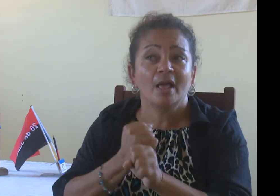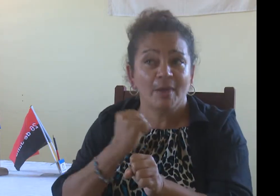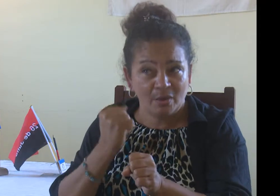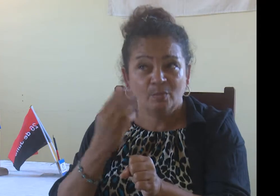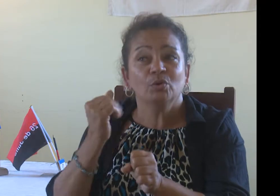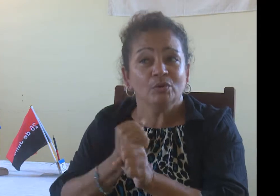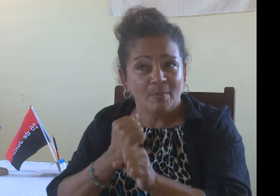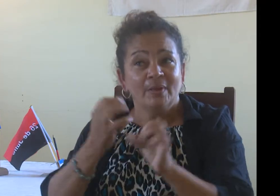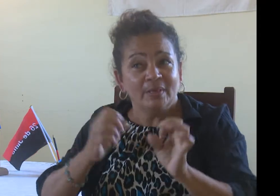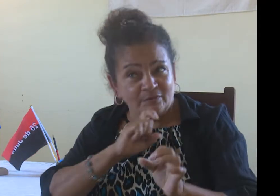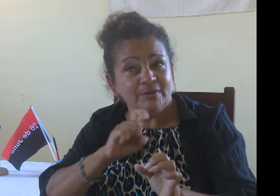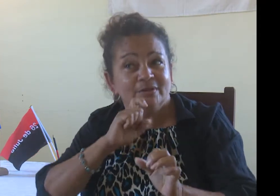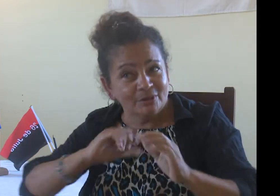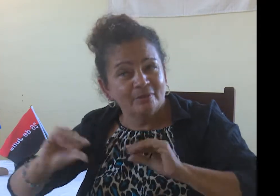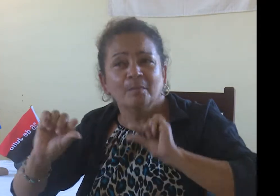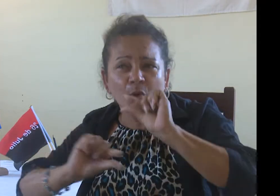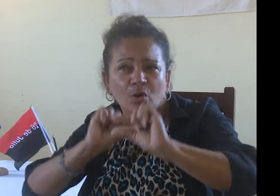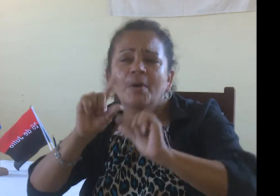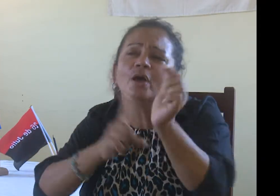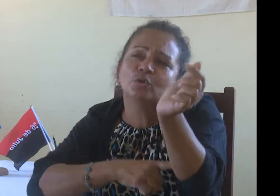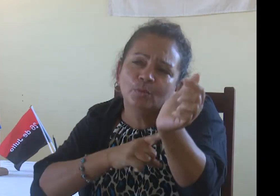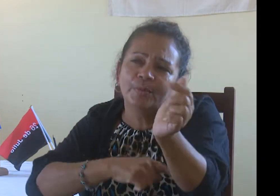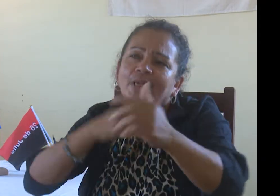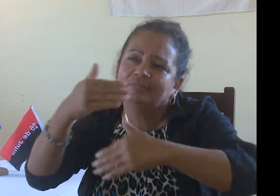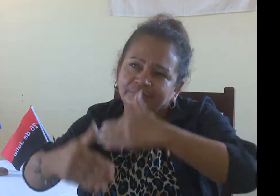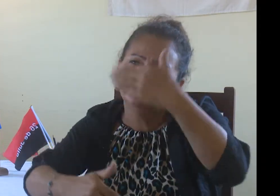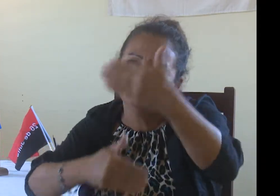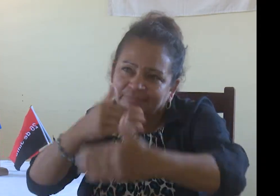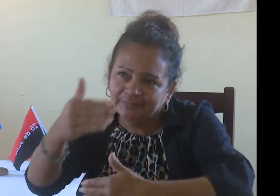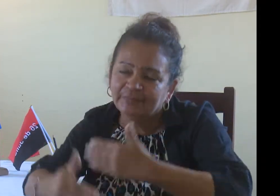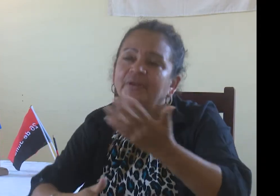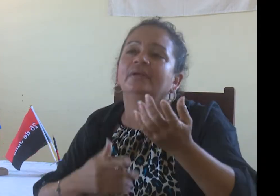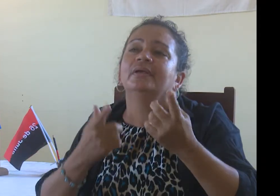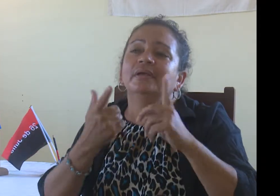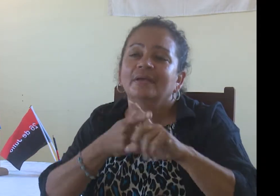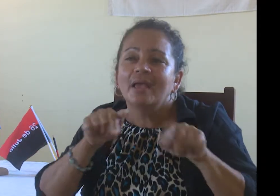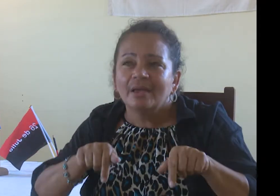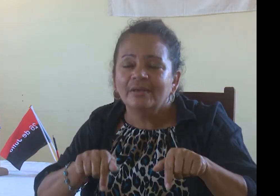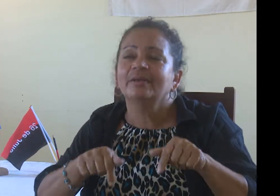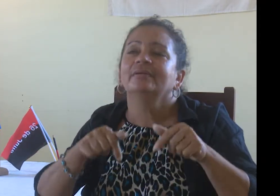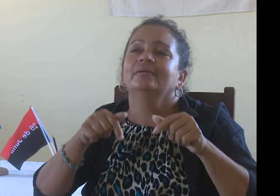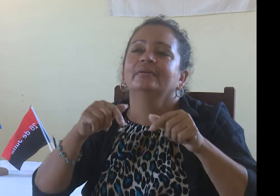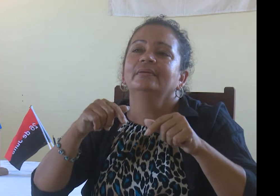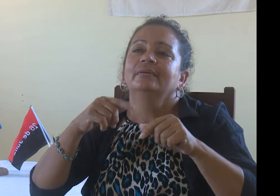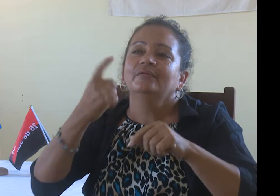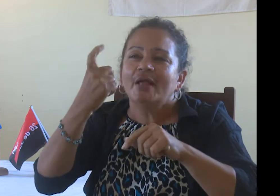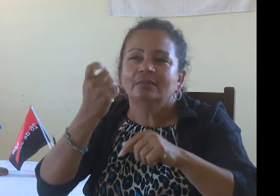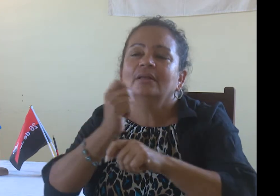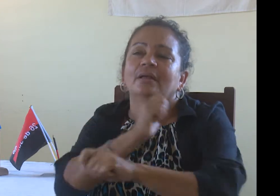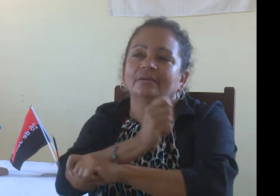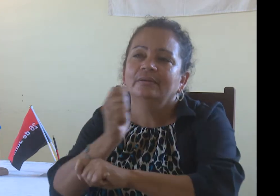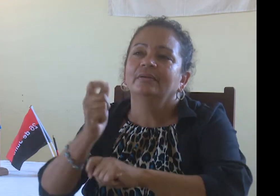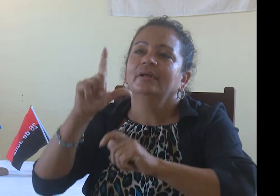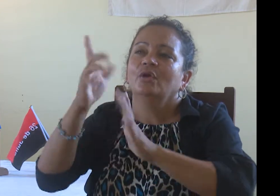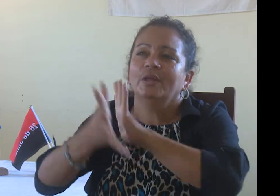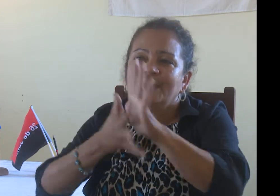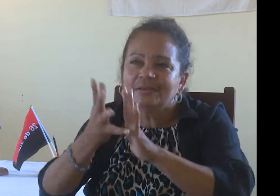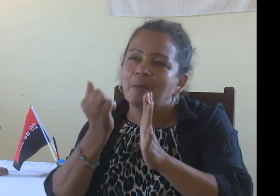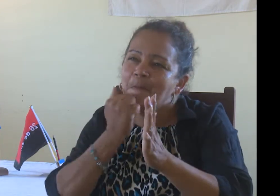comunicaban conmigo, pero era un código familiar. Poco a poco fuimos avanzando y